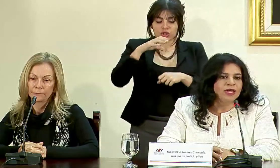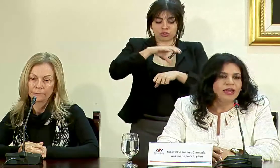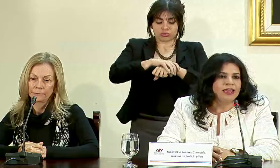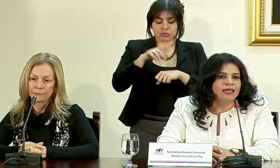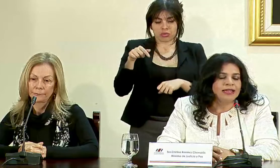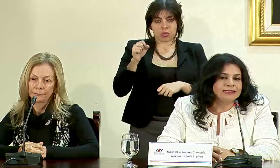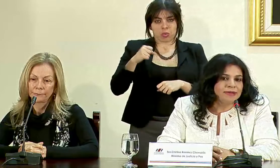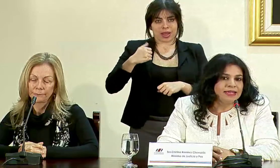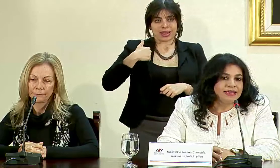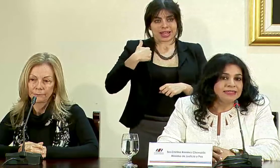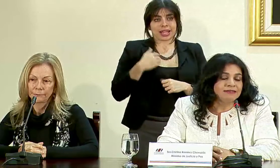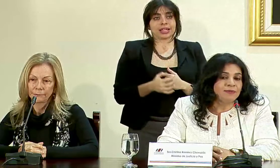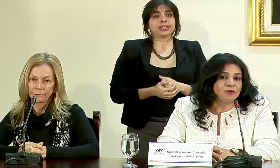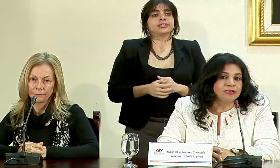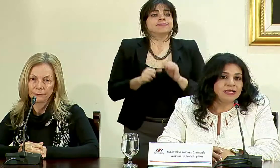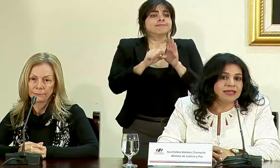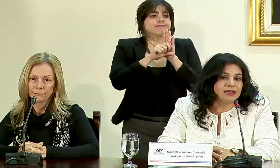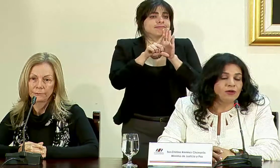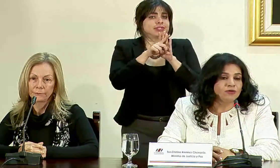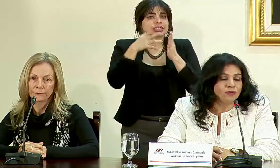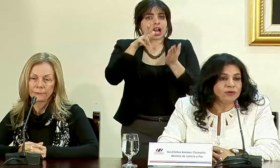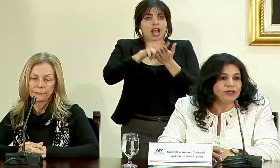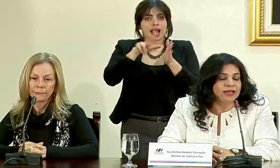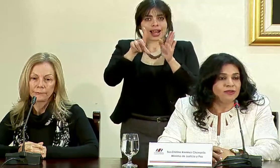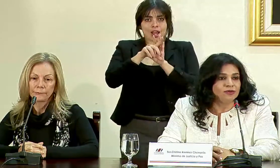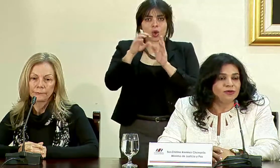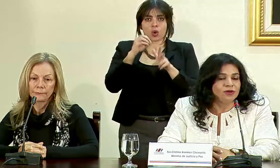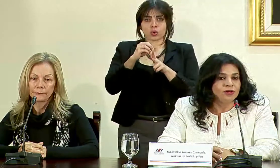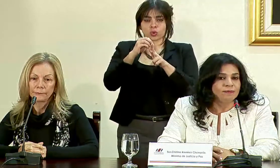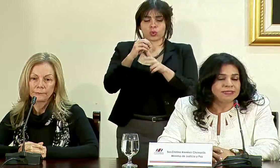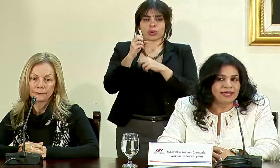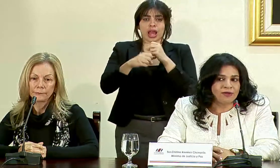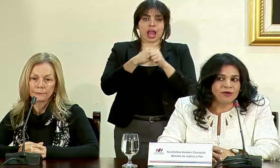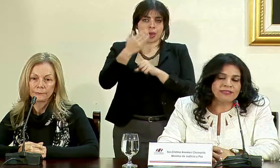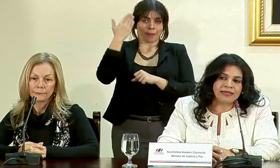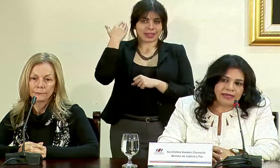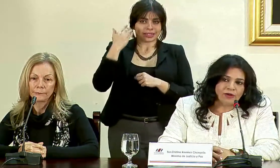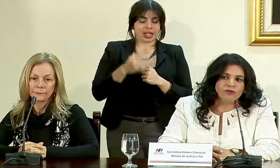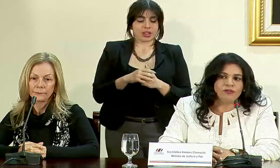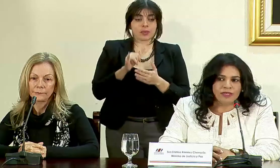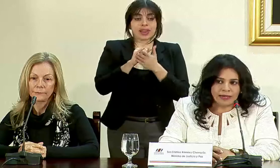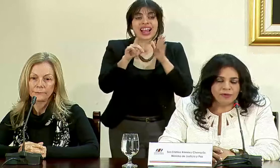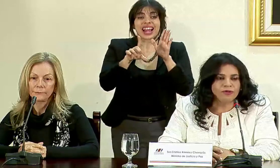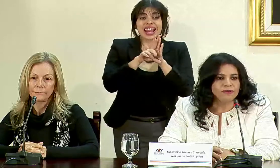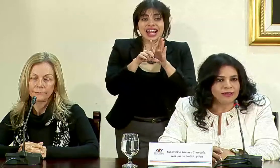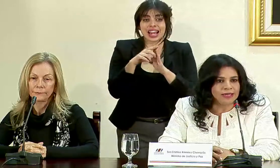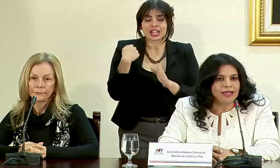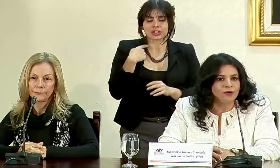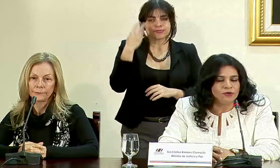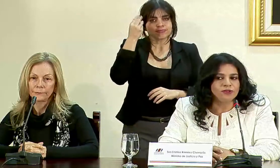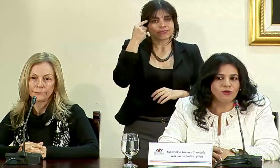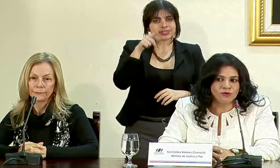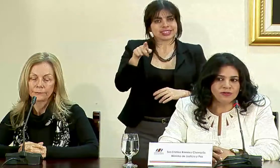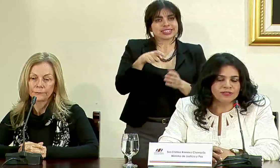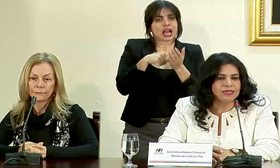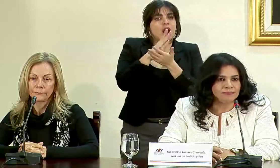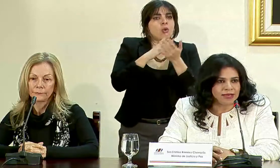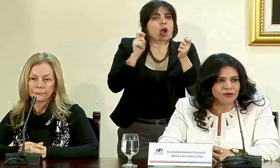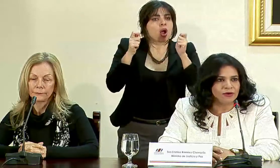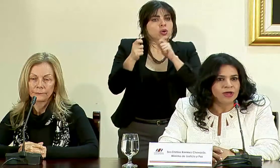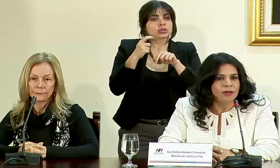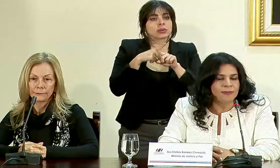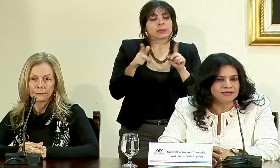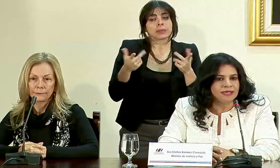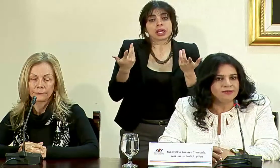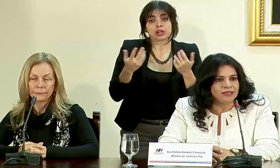esto la asamblea legislativa aprobó esa ley en octubre del año pasado esa ley consideramos que requiere algunos ajustes sin